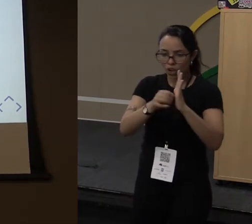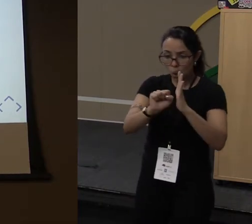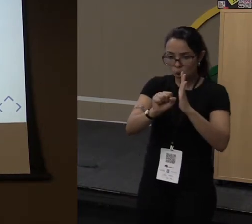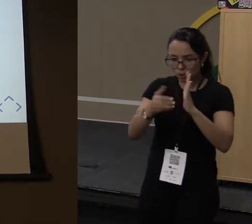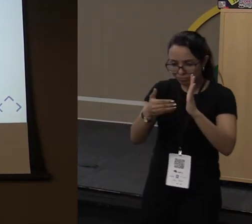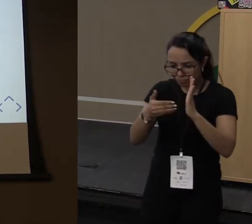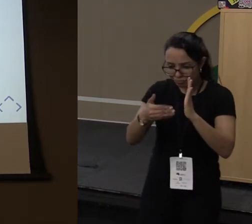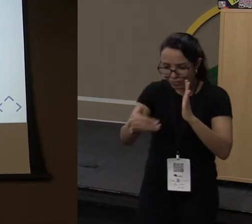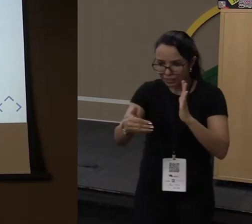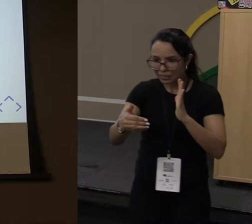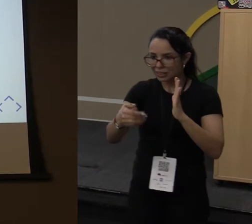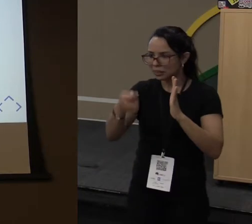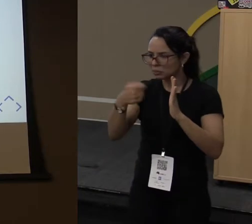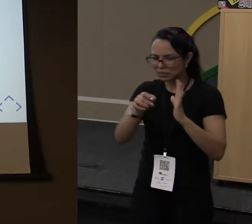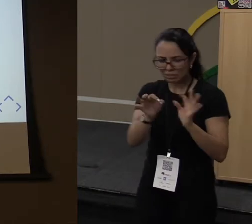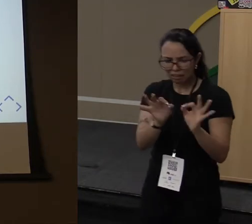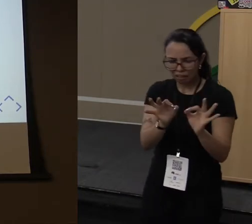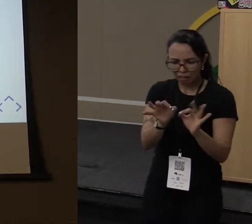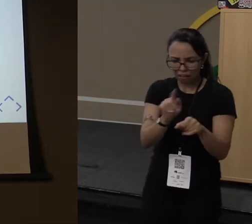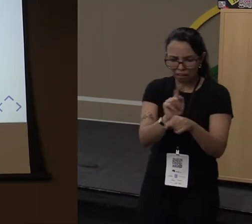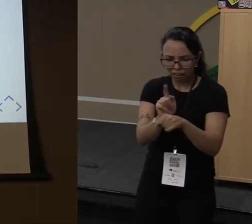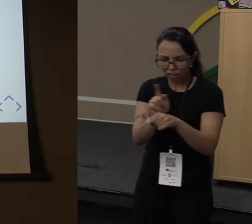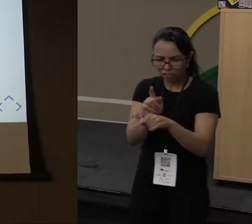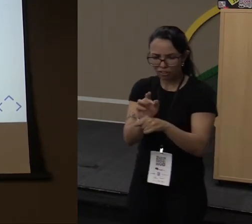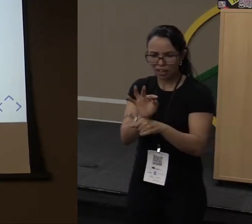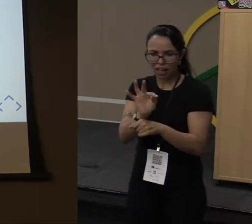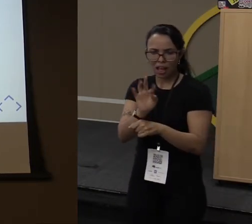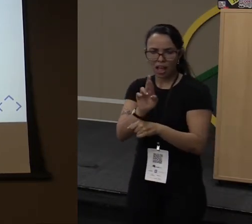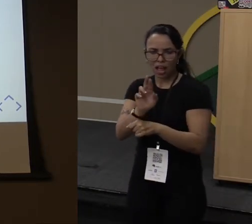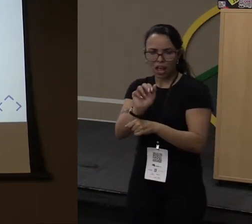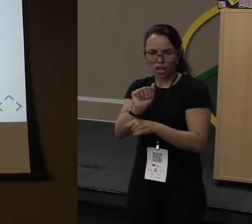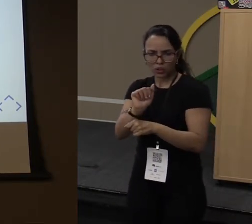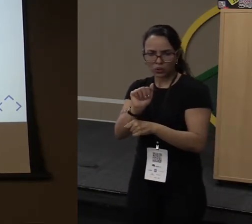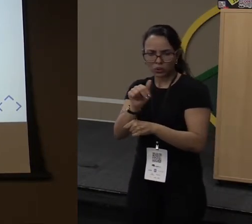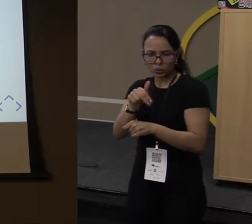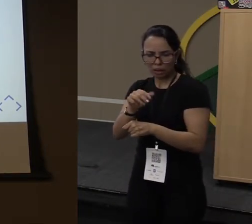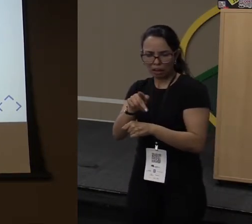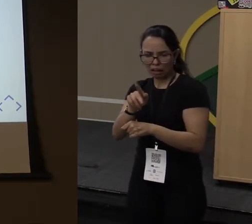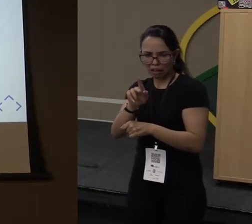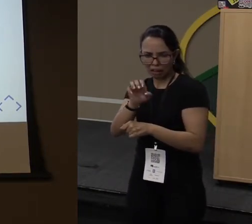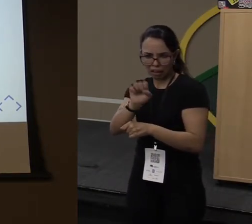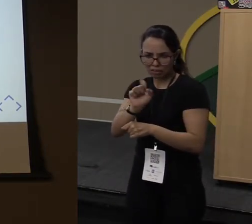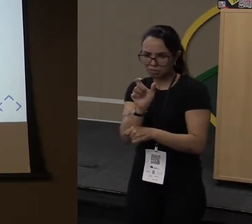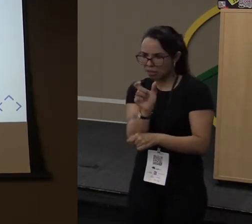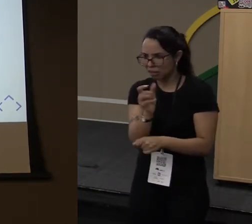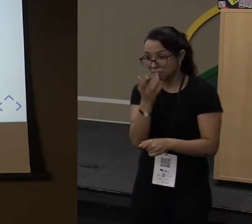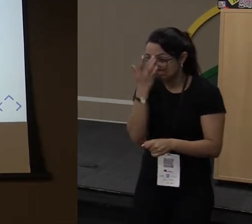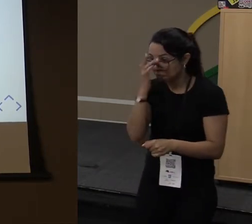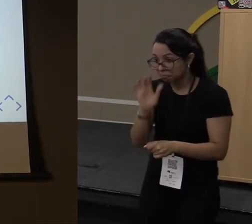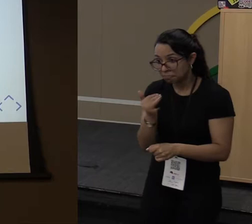solução muito mais simples do que ficar gerenciando threads, que eu vou mostrar lá no final. Então, quem quiser ver isso, fica até o final da palestra.